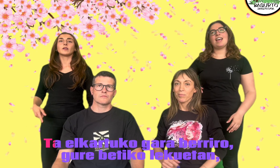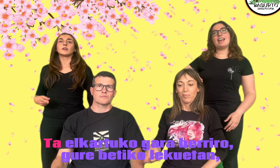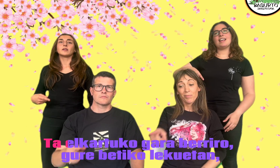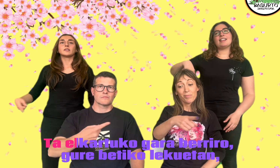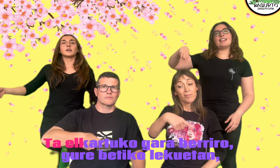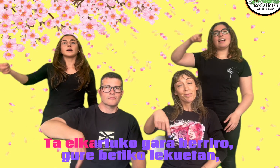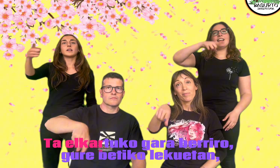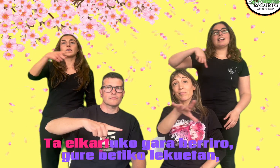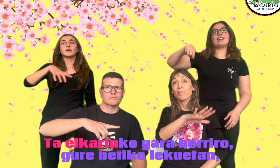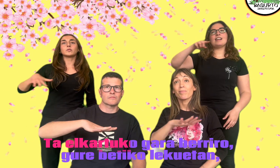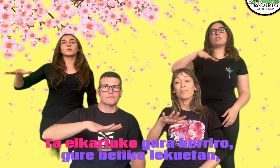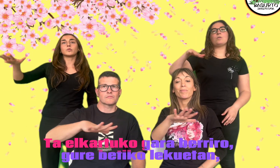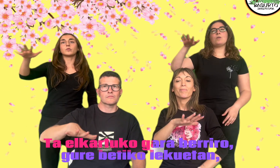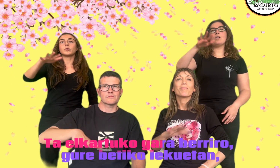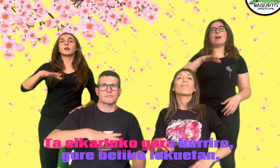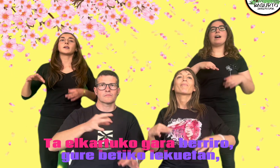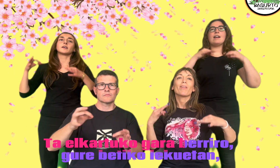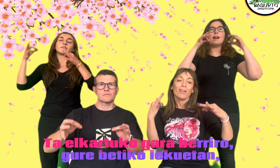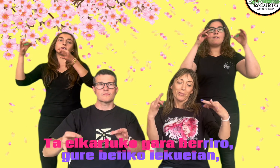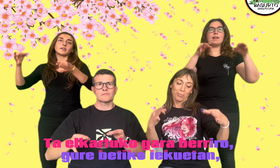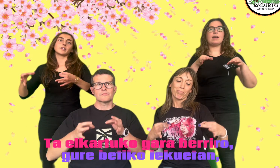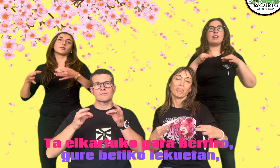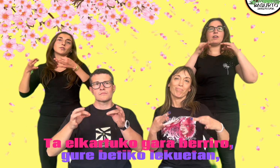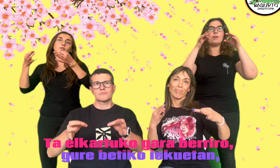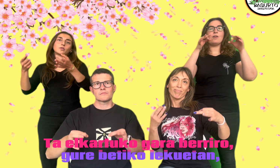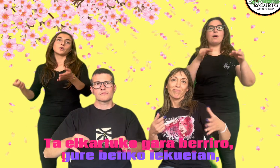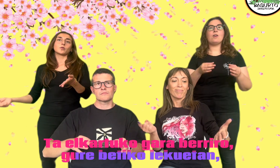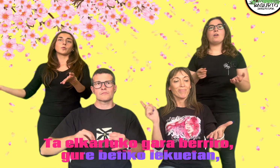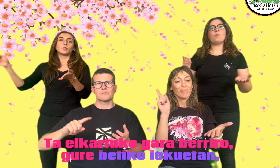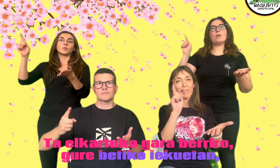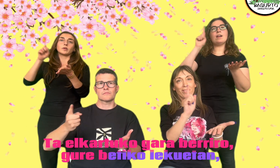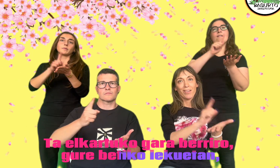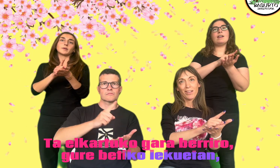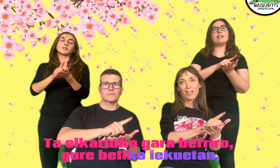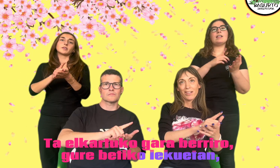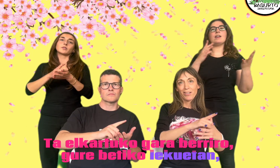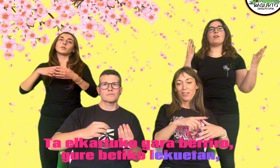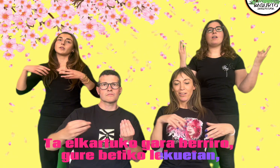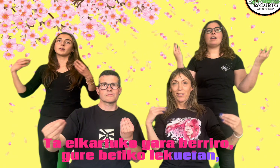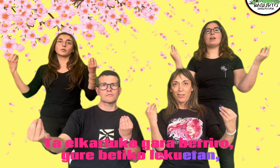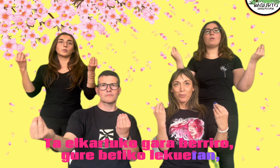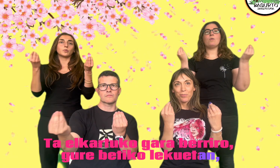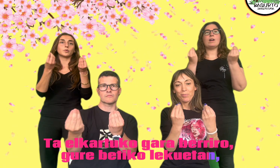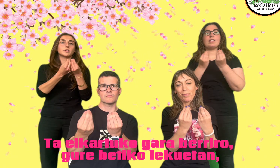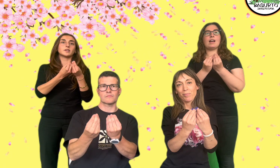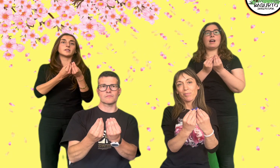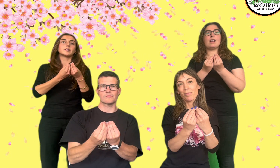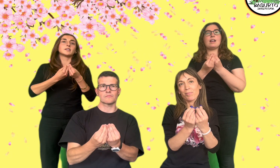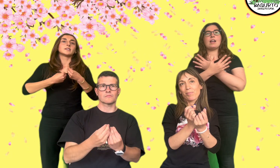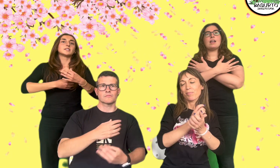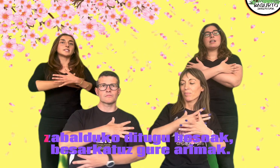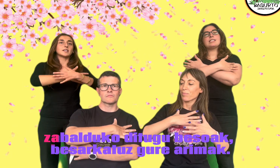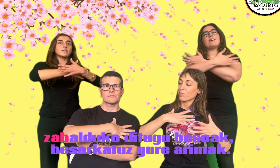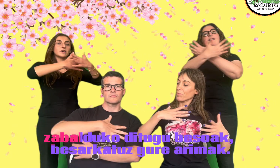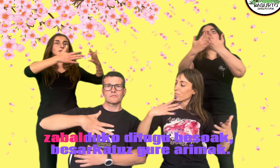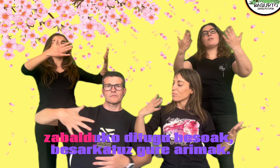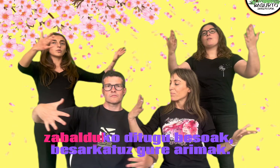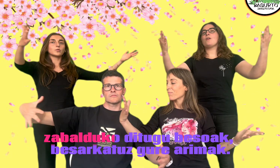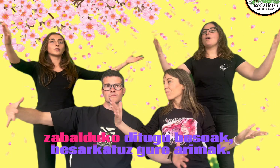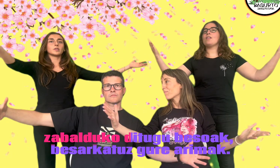Zurekin batera Gure berriro gure lekuetan Zabaltuko ditugu